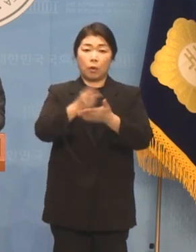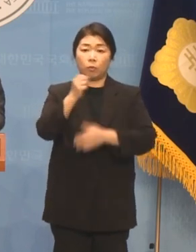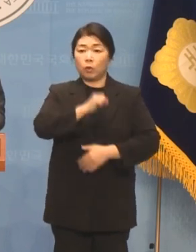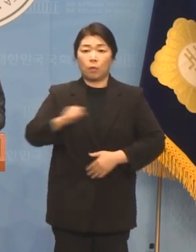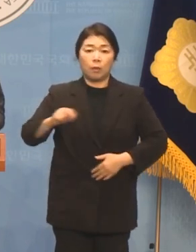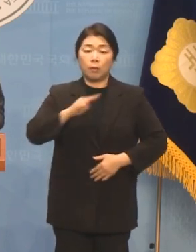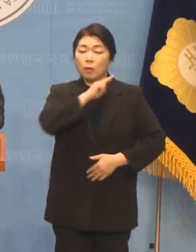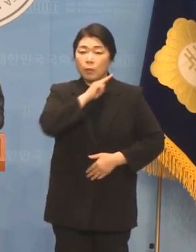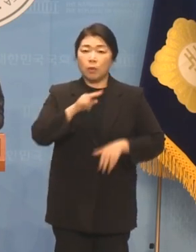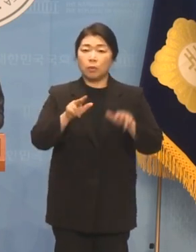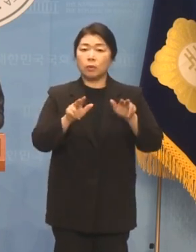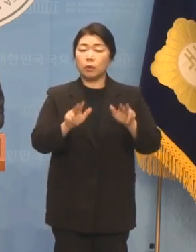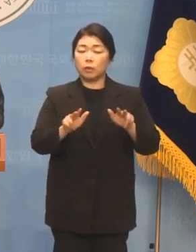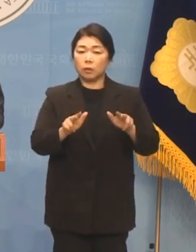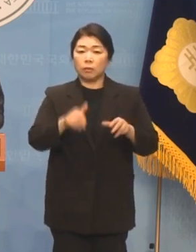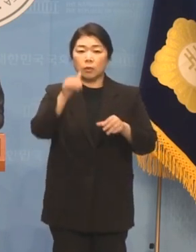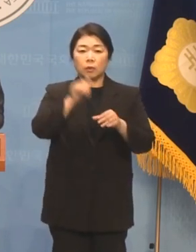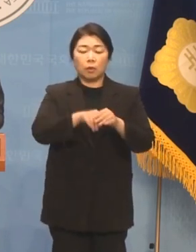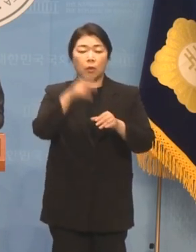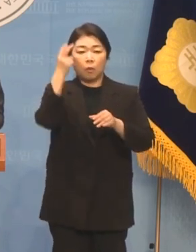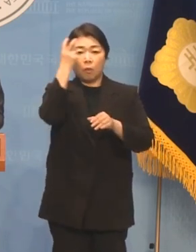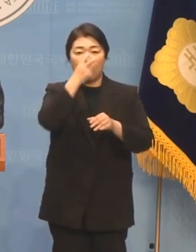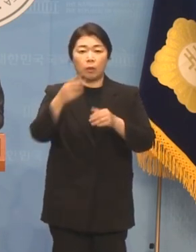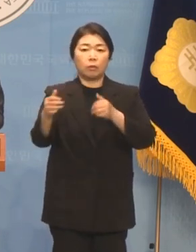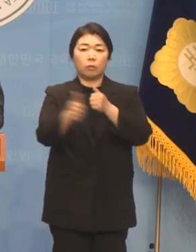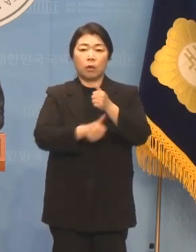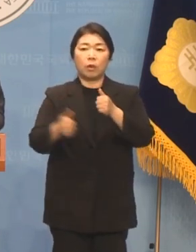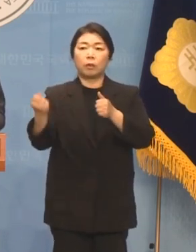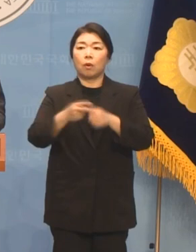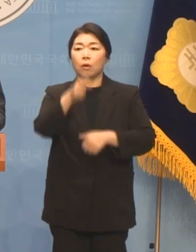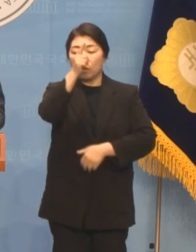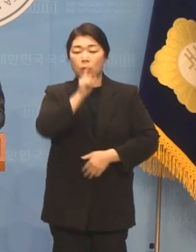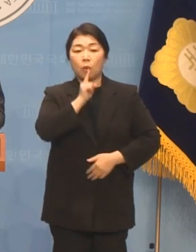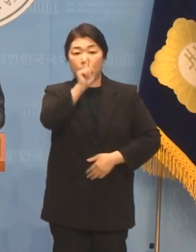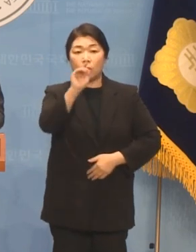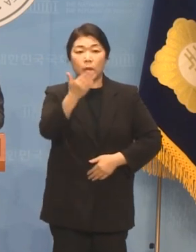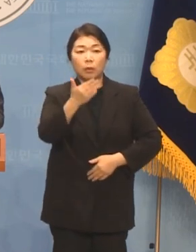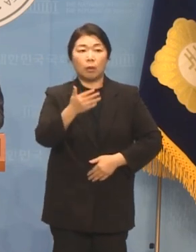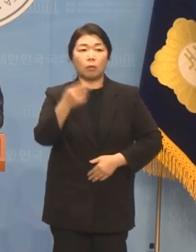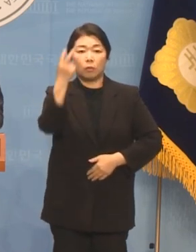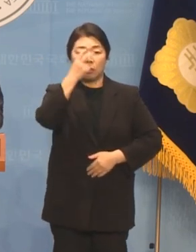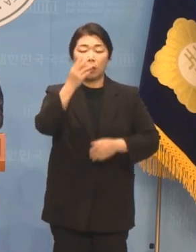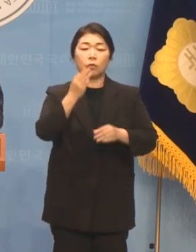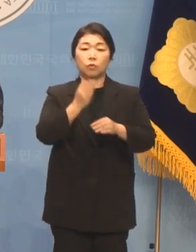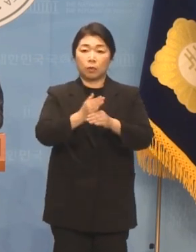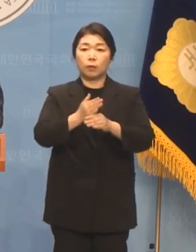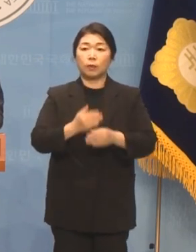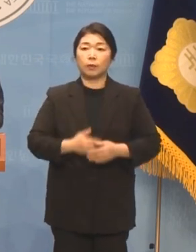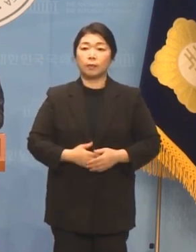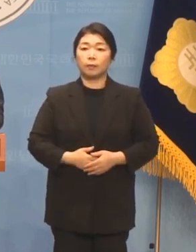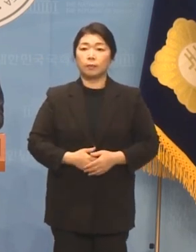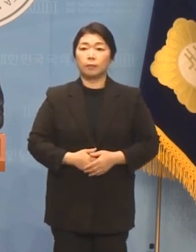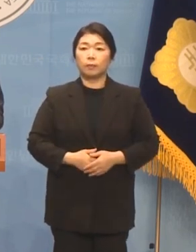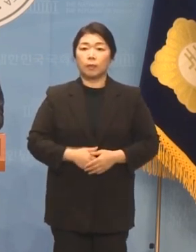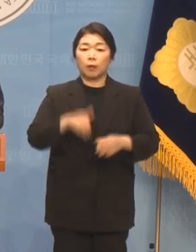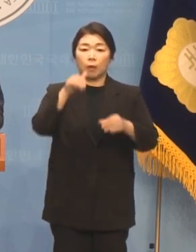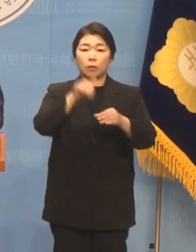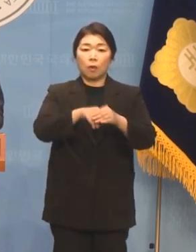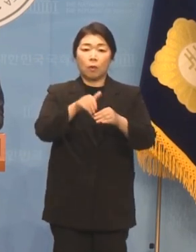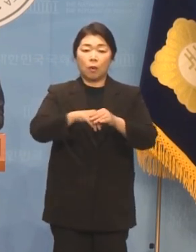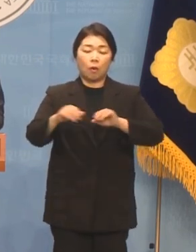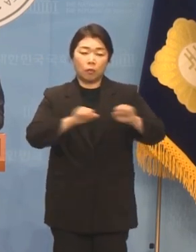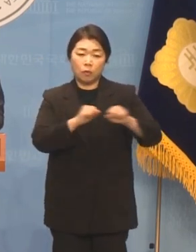혐의로 현재 선관위와 경찰에 고발돼서 수사를 받고 있습니다 선거운동